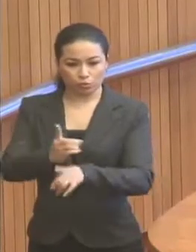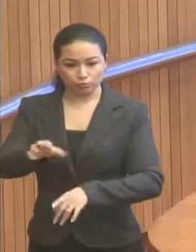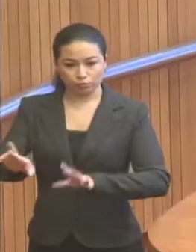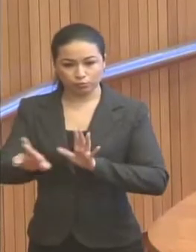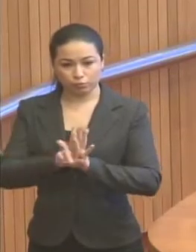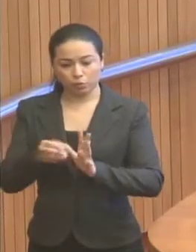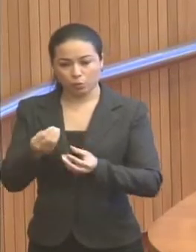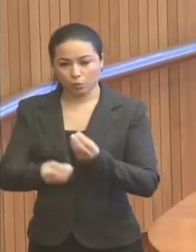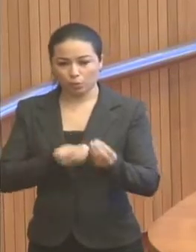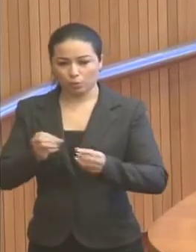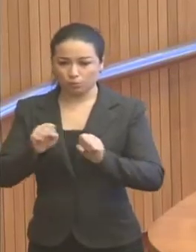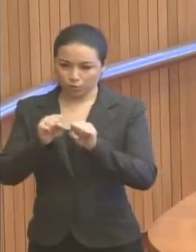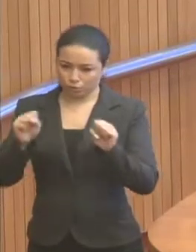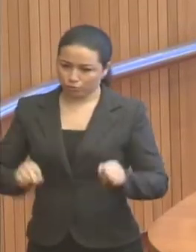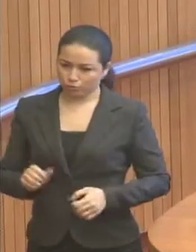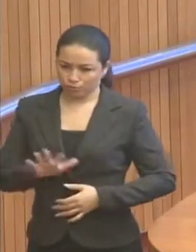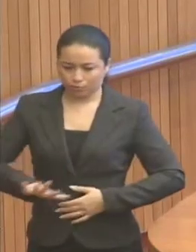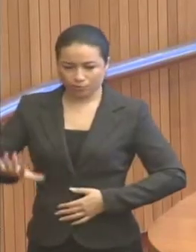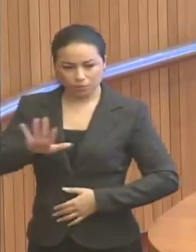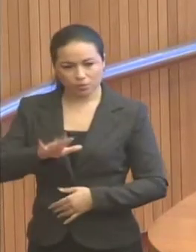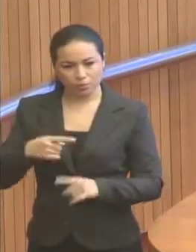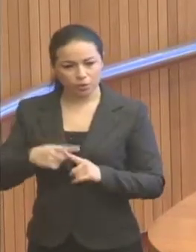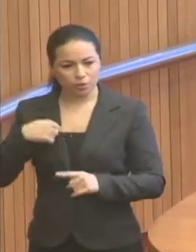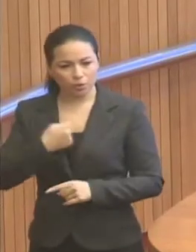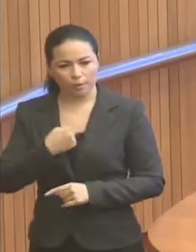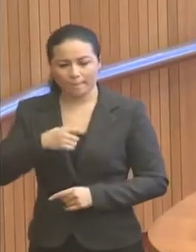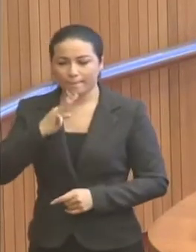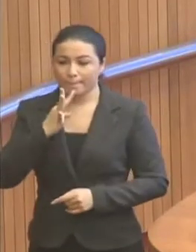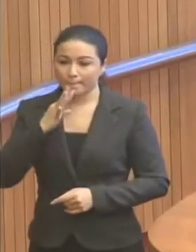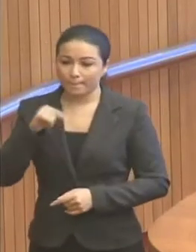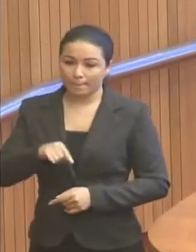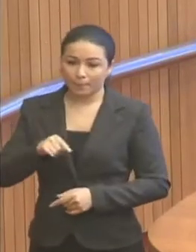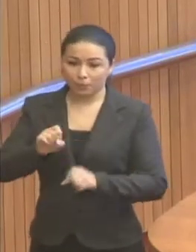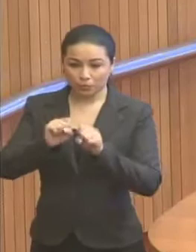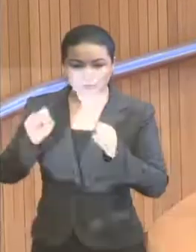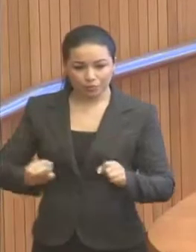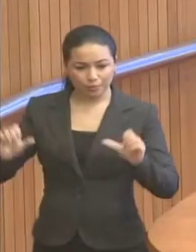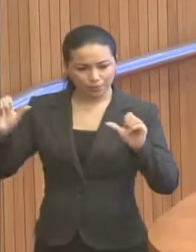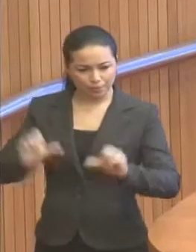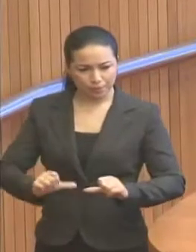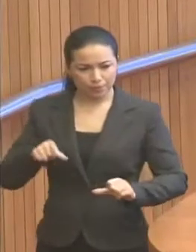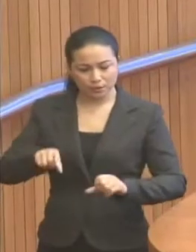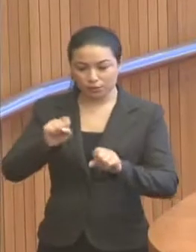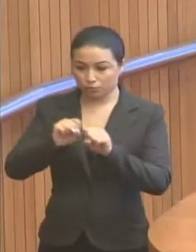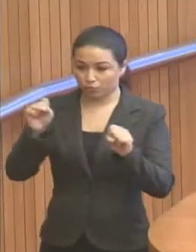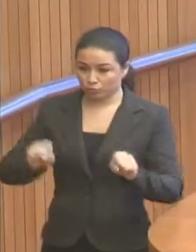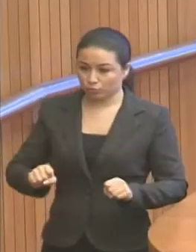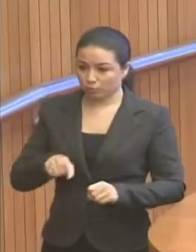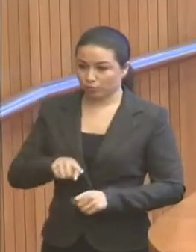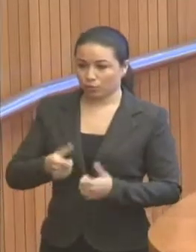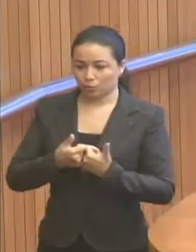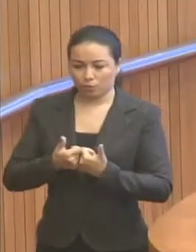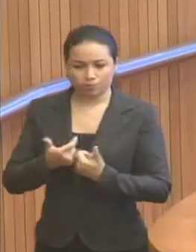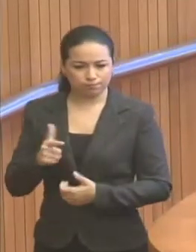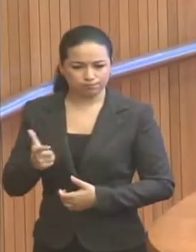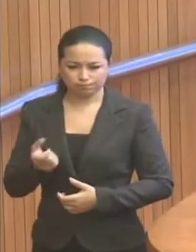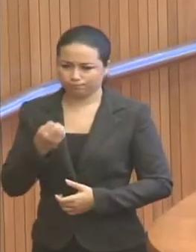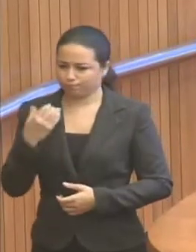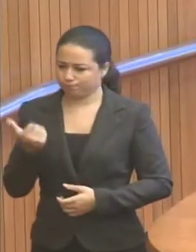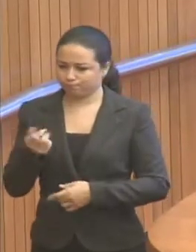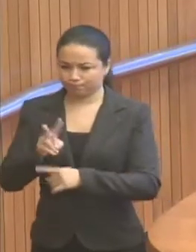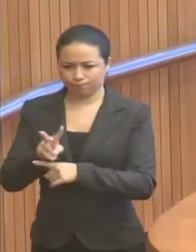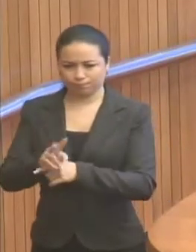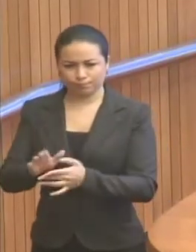para o sistema. Porque nós temos que reconhecer que o sistema está falido. Esse sistema de transporte não serve, não